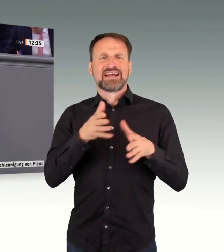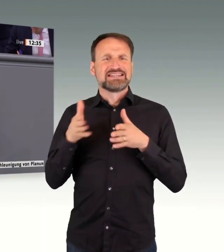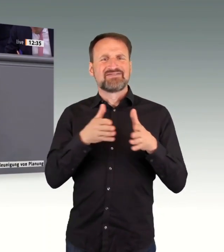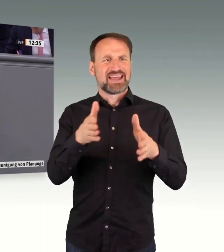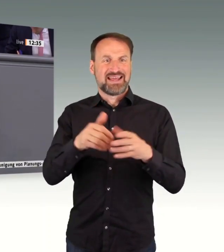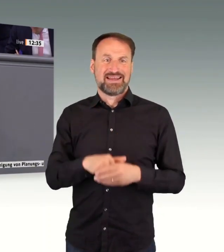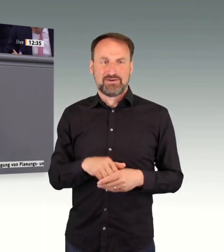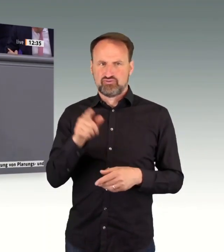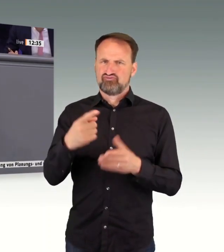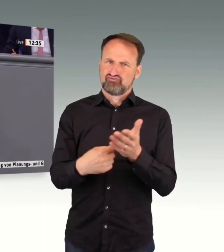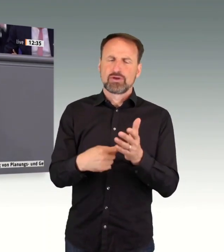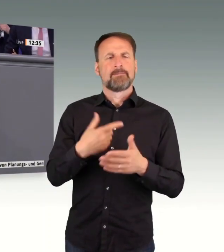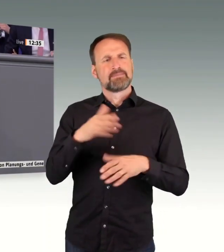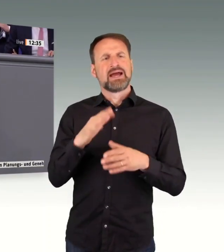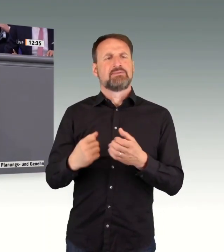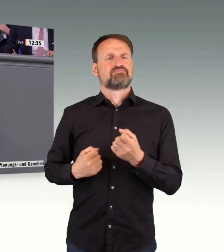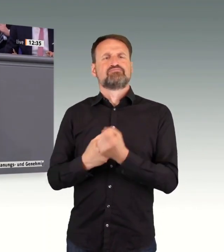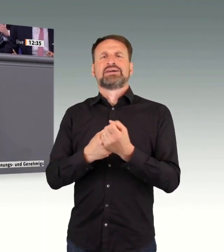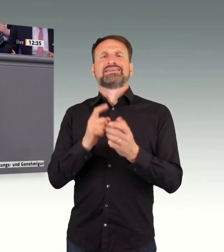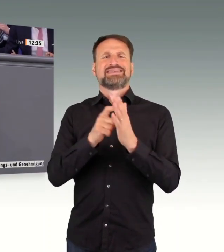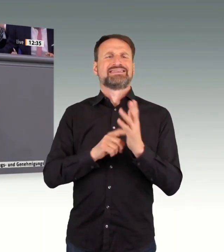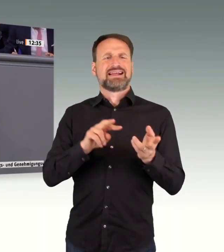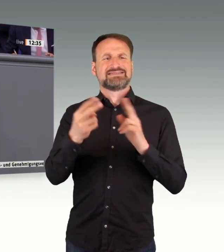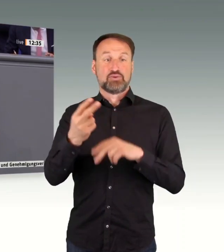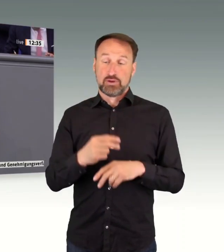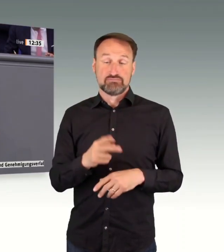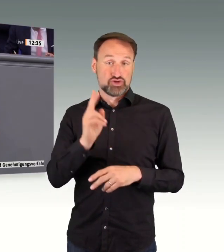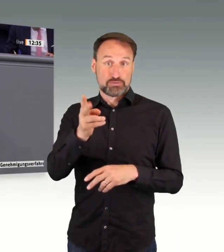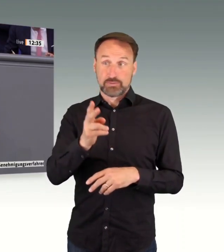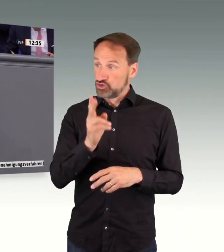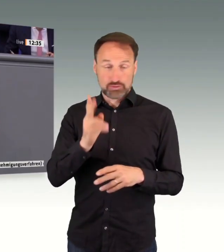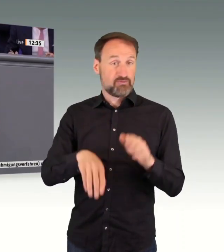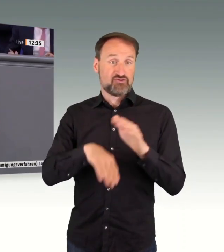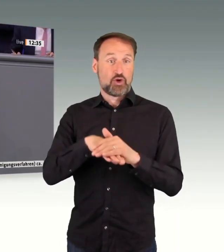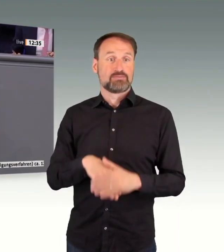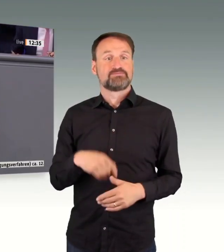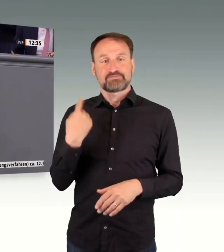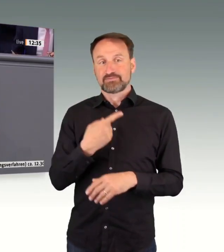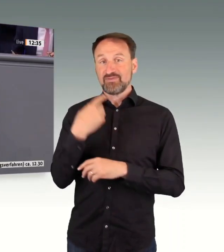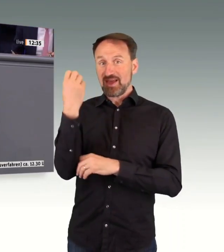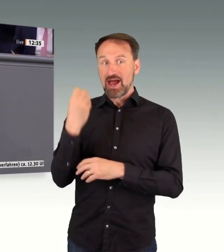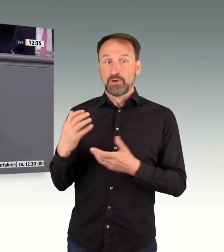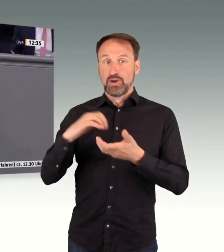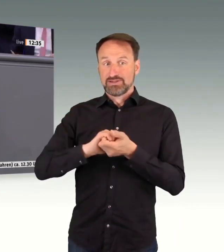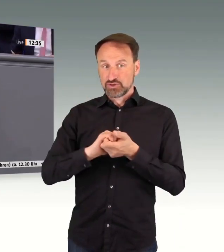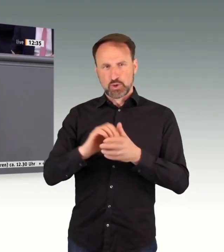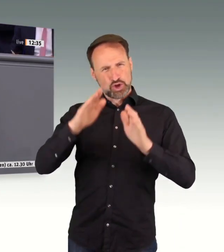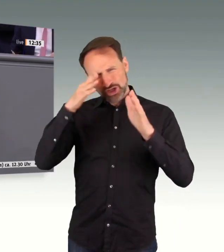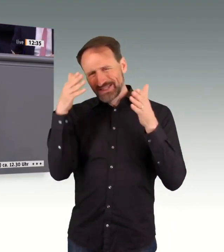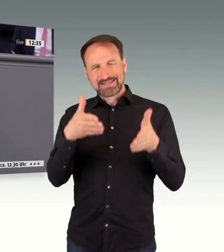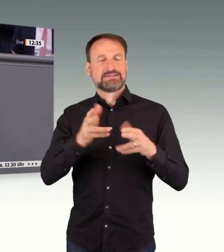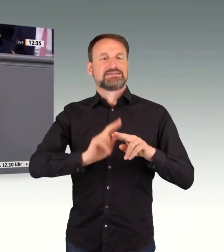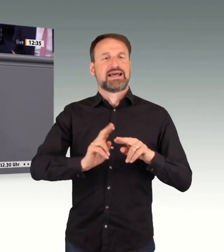bestehender Verkehrswege und da, wo nötig, den Ausbau notwendiger Straßen. Standardisierte Verfahren sind